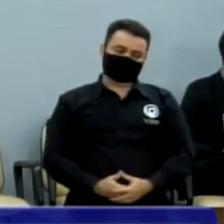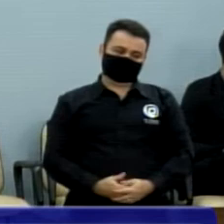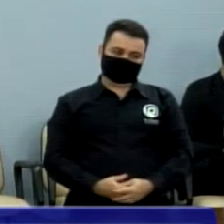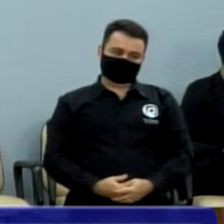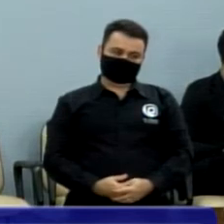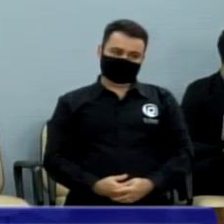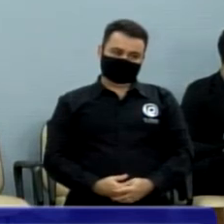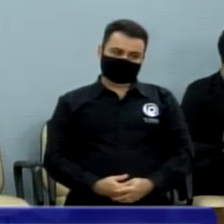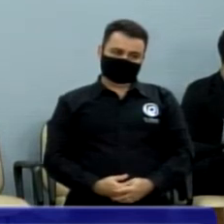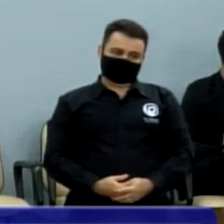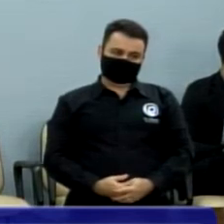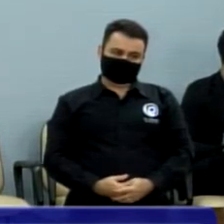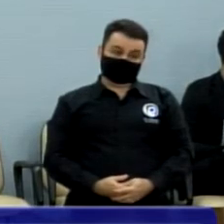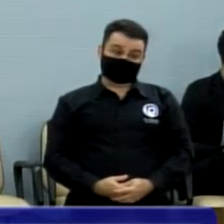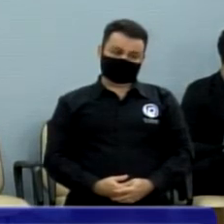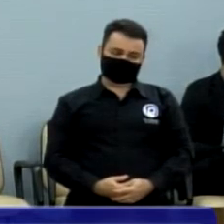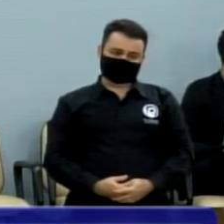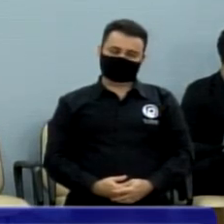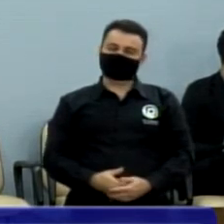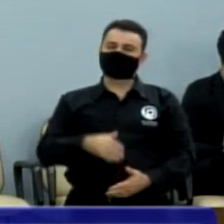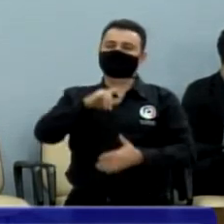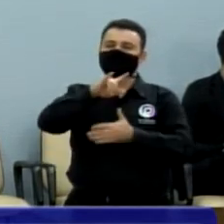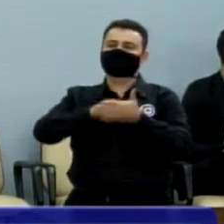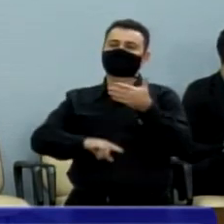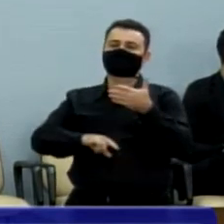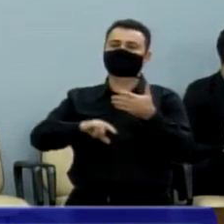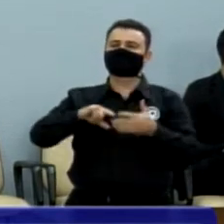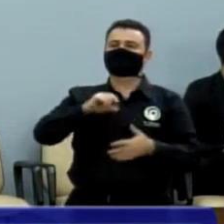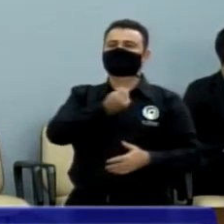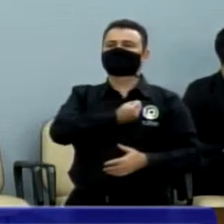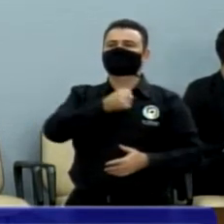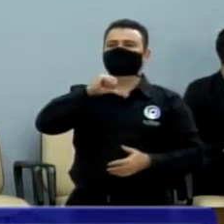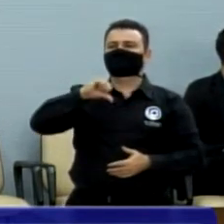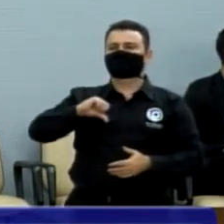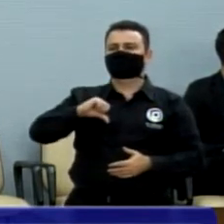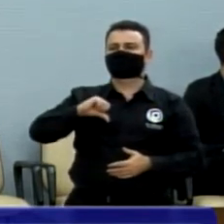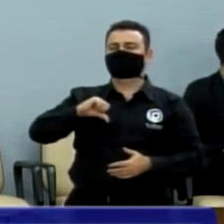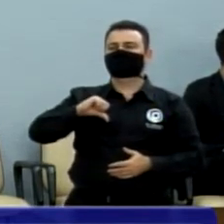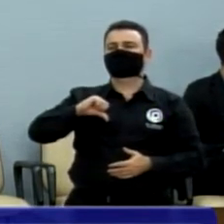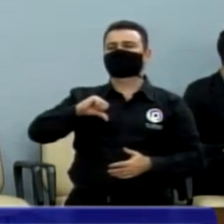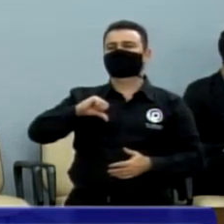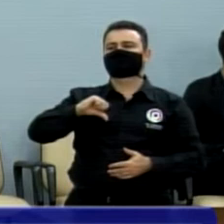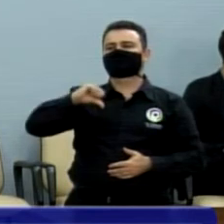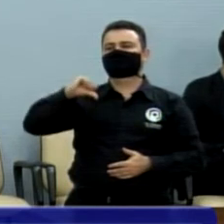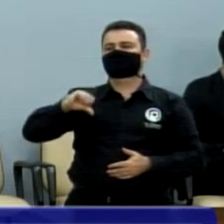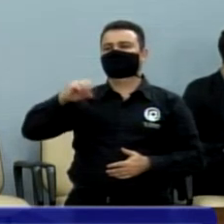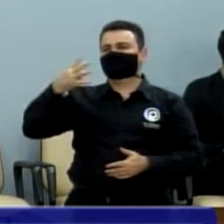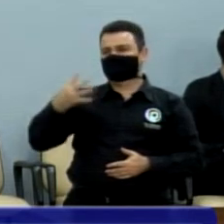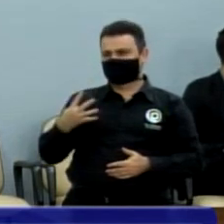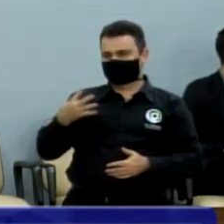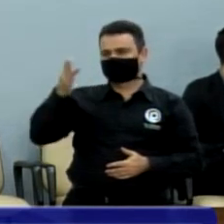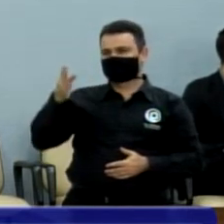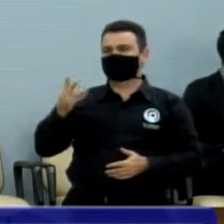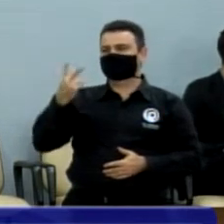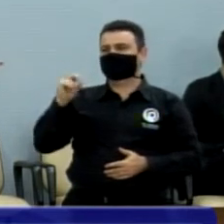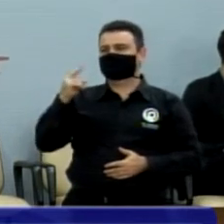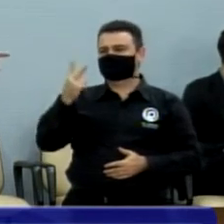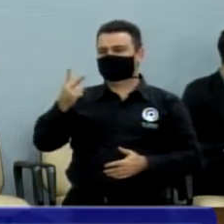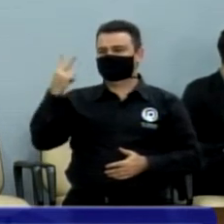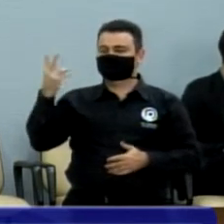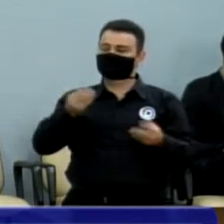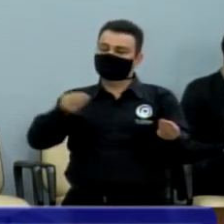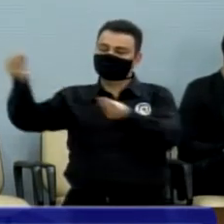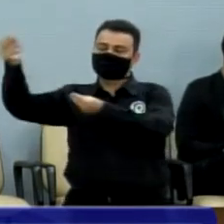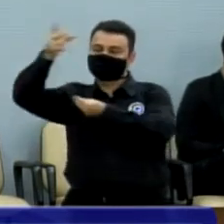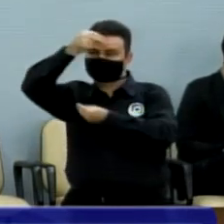É um requerimento, requerimento 994 barra 22, que fiz ao município, até nós